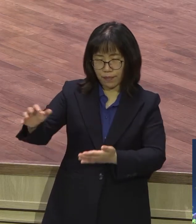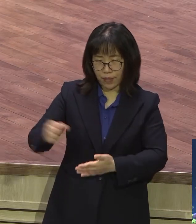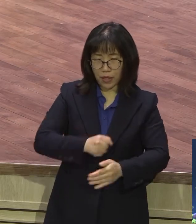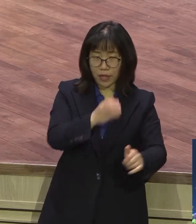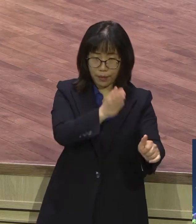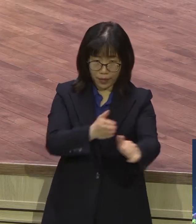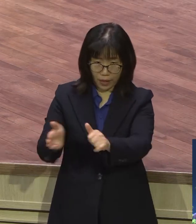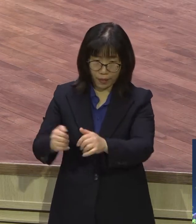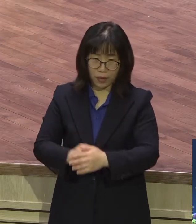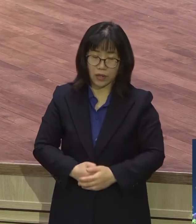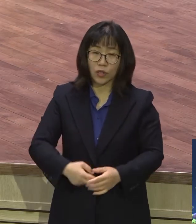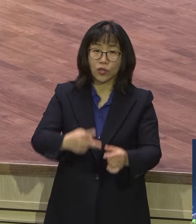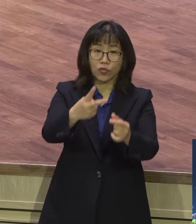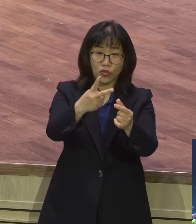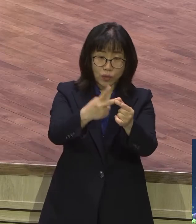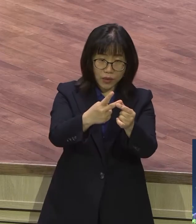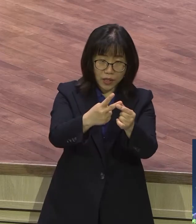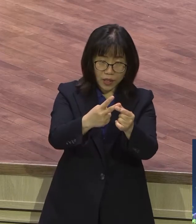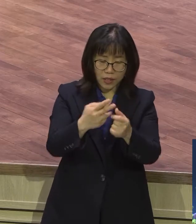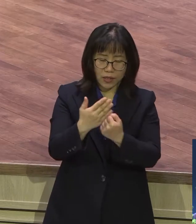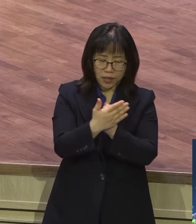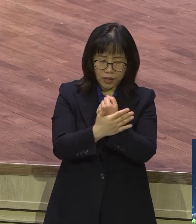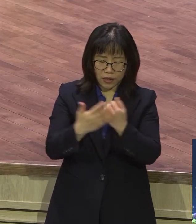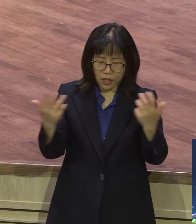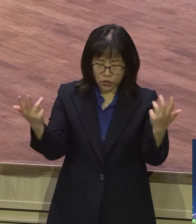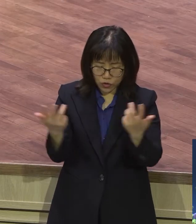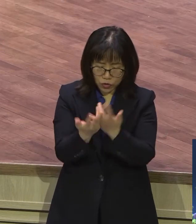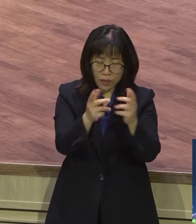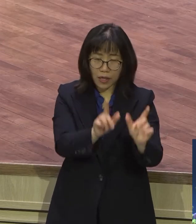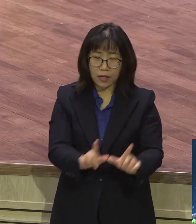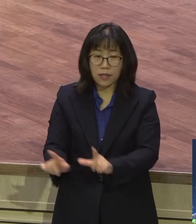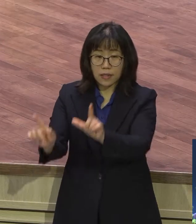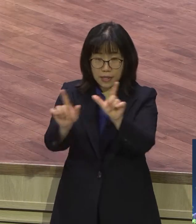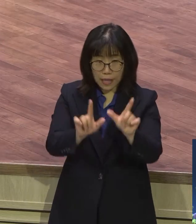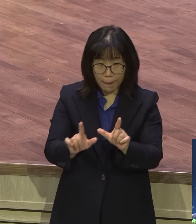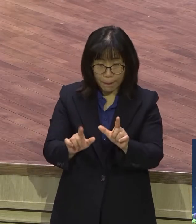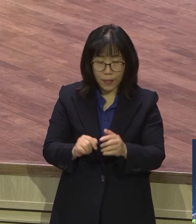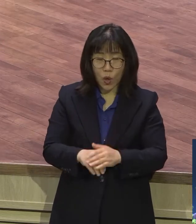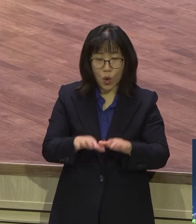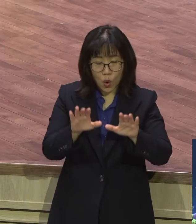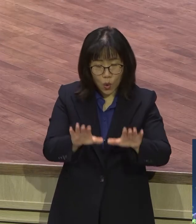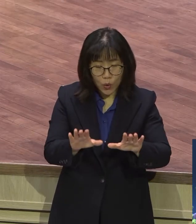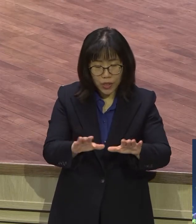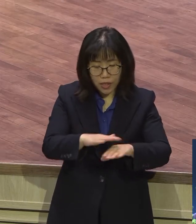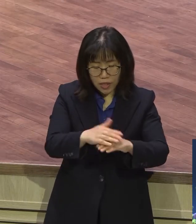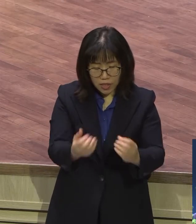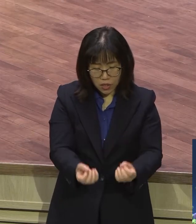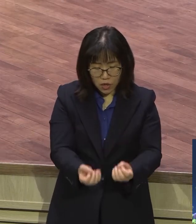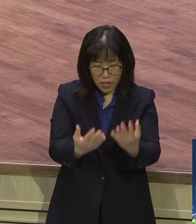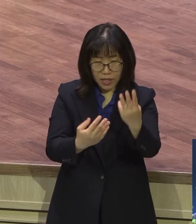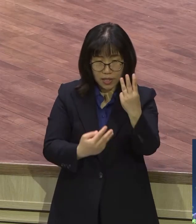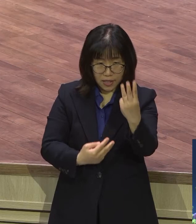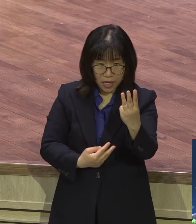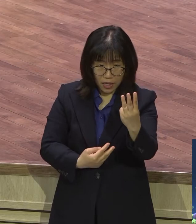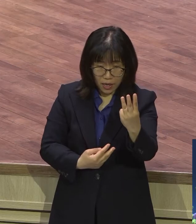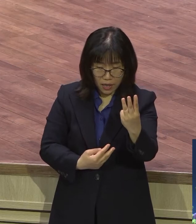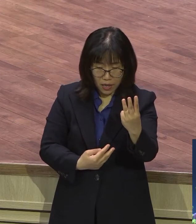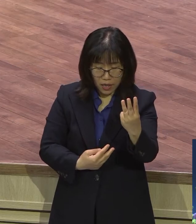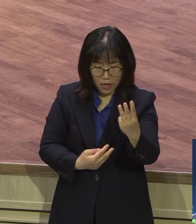은혜 충만한 삶이에요 오늘 본문에 기록하고 있는 세절기를 자세히 보면요 모두 이스라엘의 추수와 관련되었어요 그때는